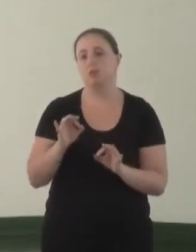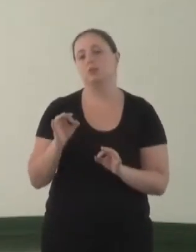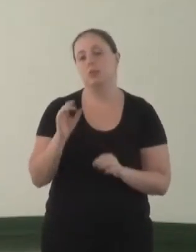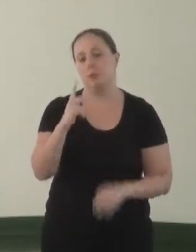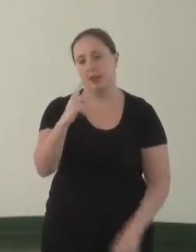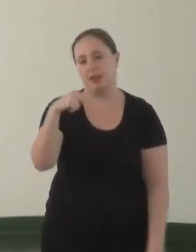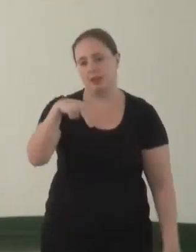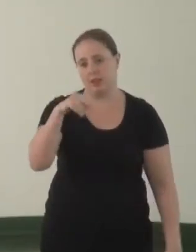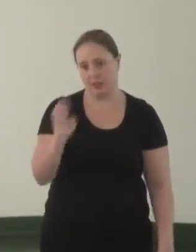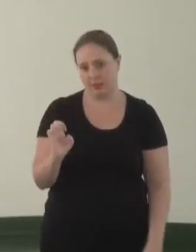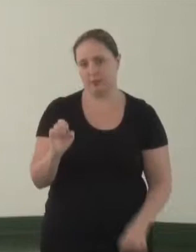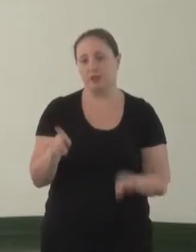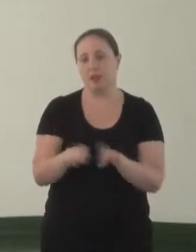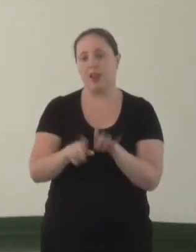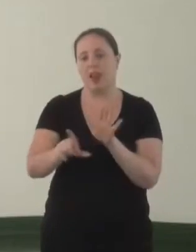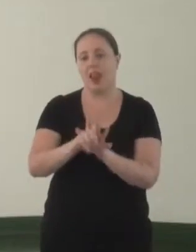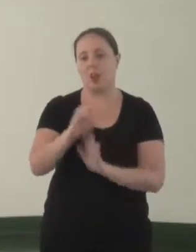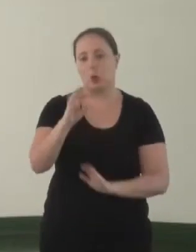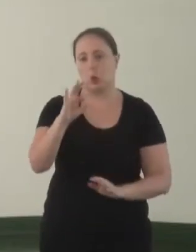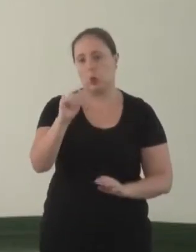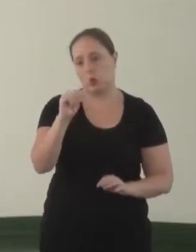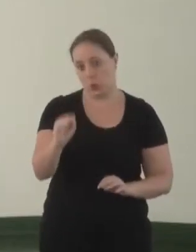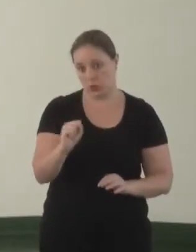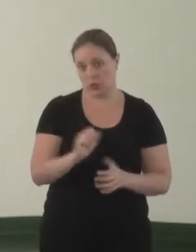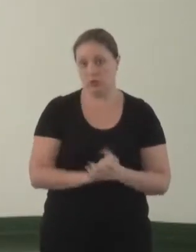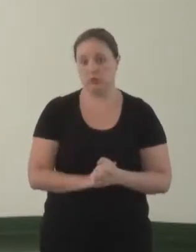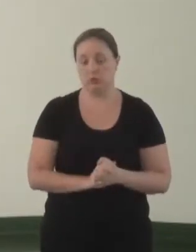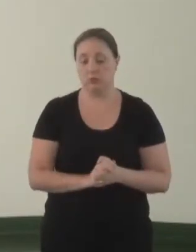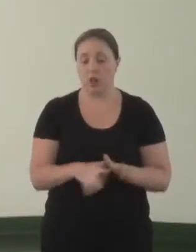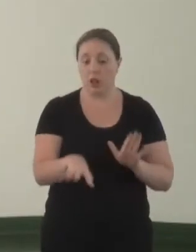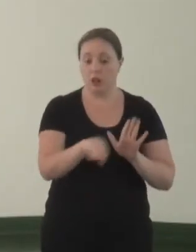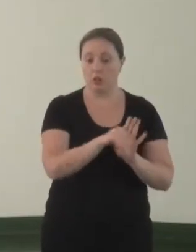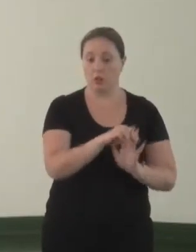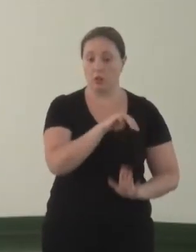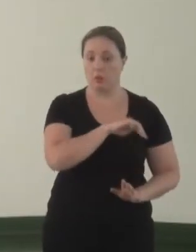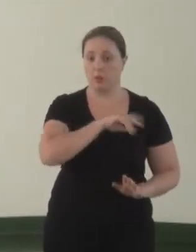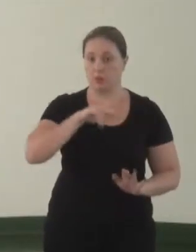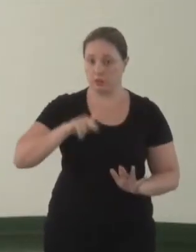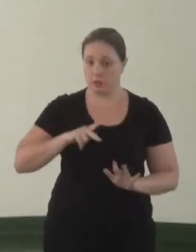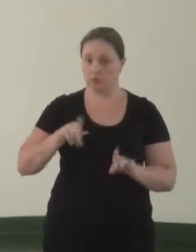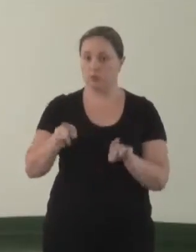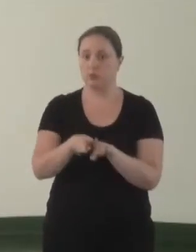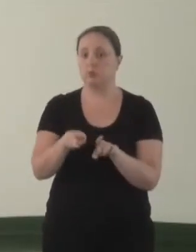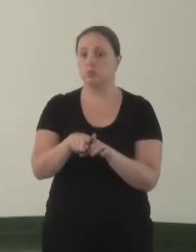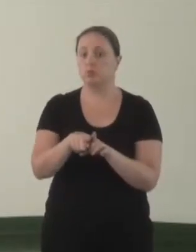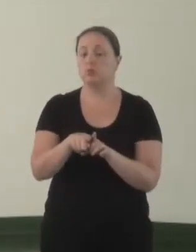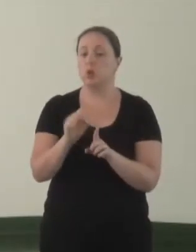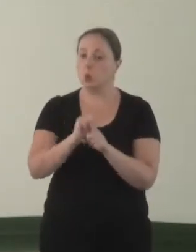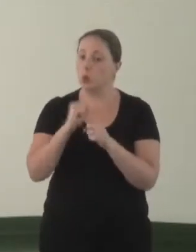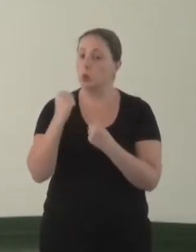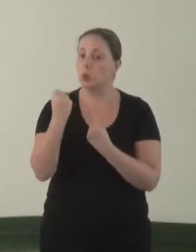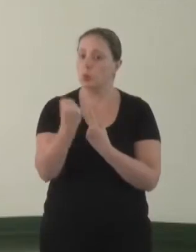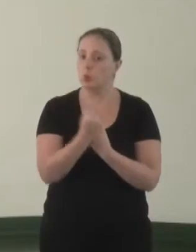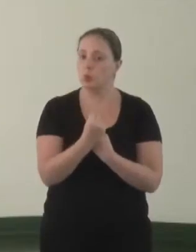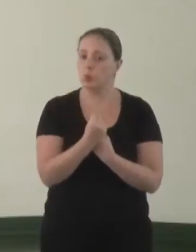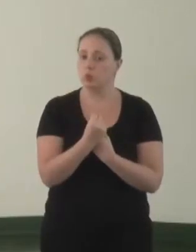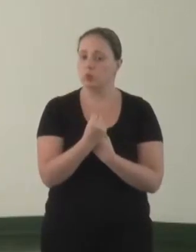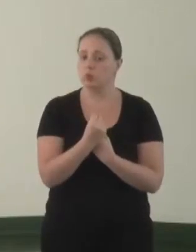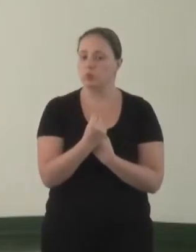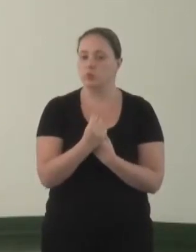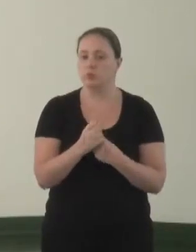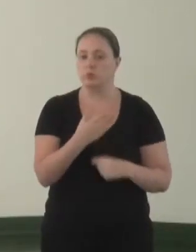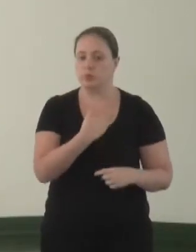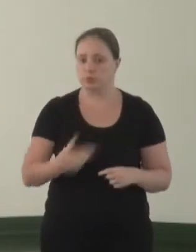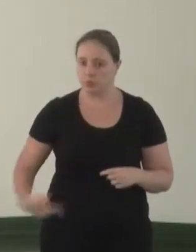Pessoa com Deficiência e da Lei de Cotas, tanto para dentro do Ministério Público, como para a sociedade e o poder público,